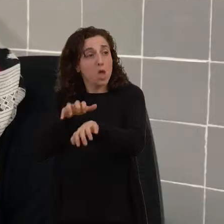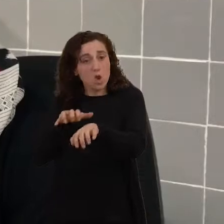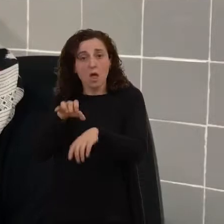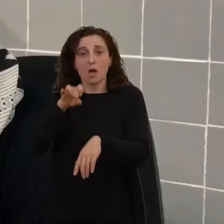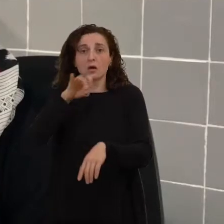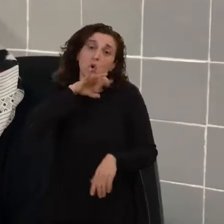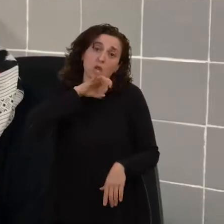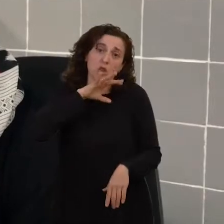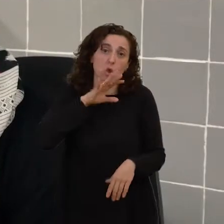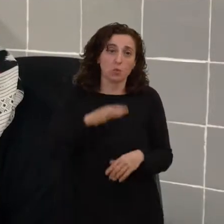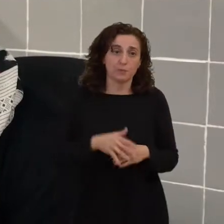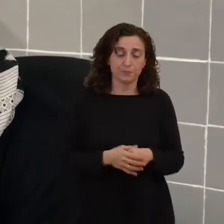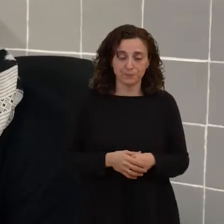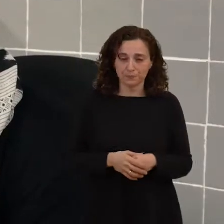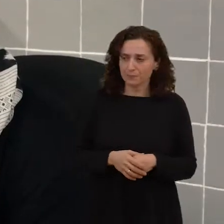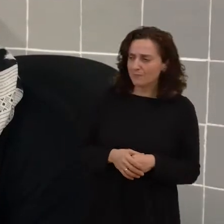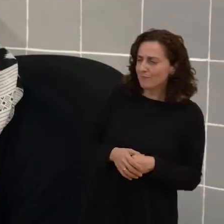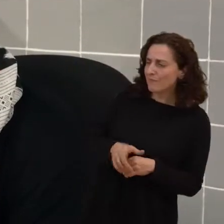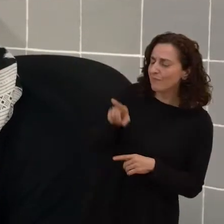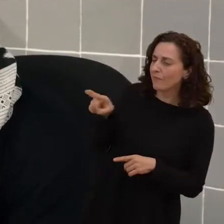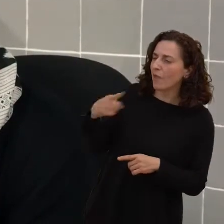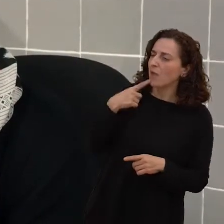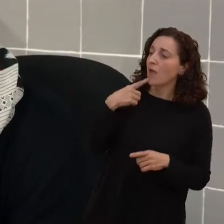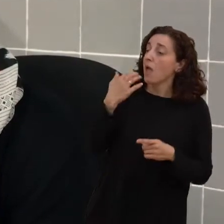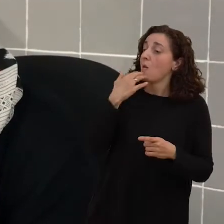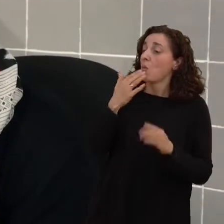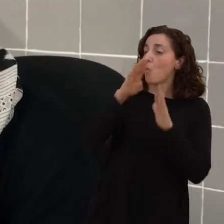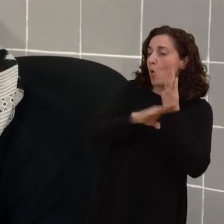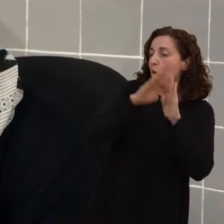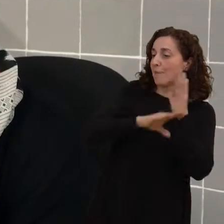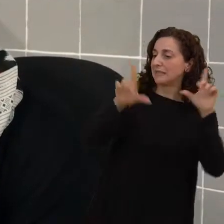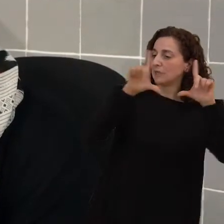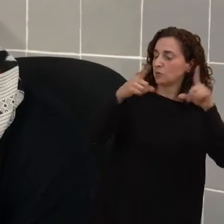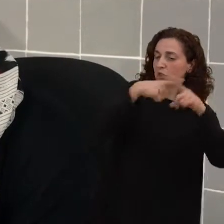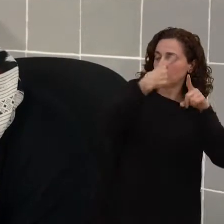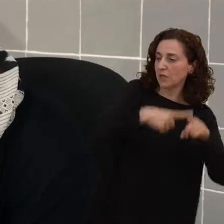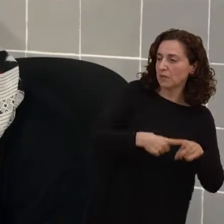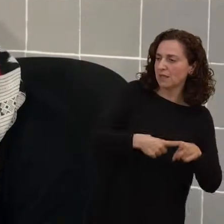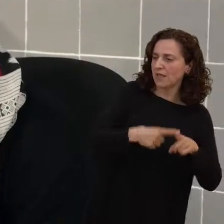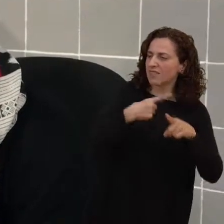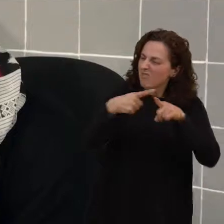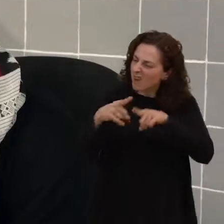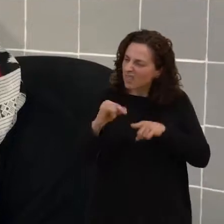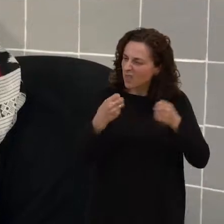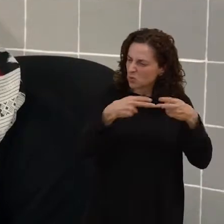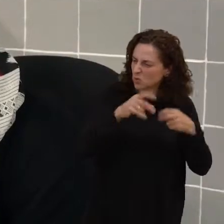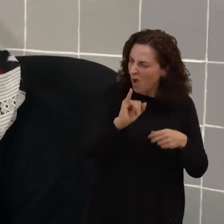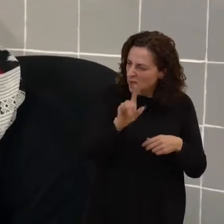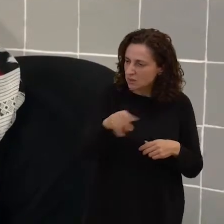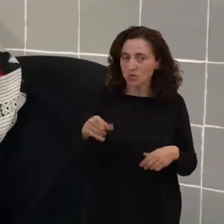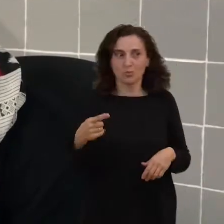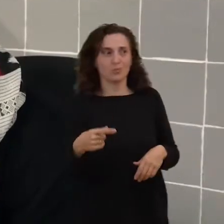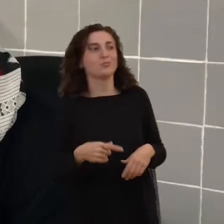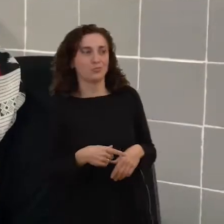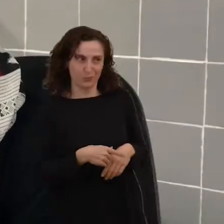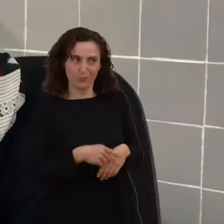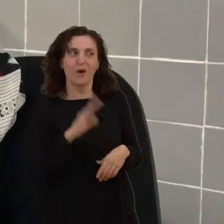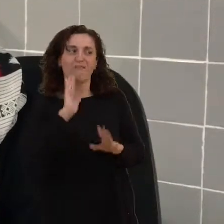contenta. ¿Hay diferencias entre los géneros televisivos a la hora de subtitular? Muchísimo. Muchísimo. Pues